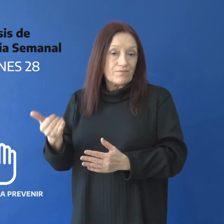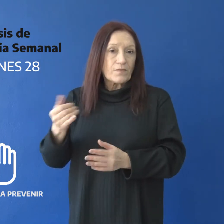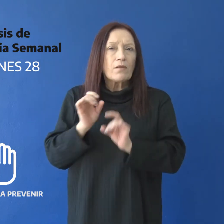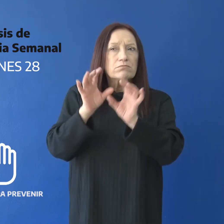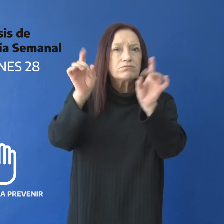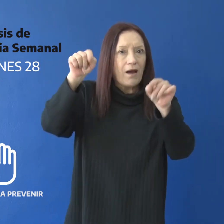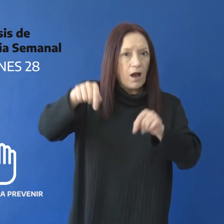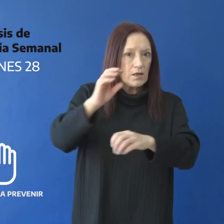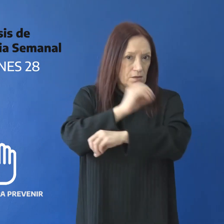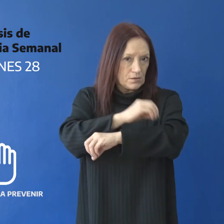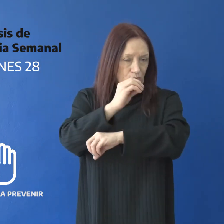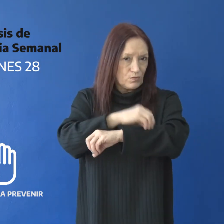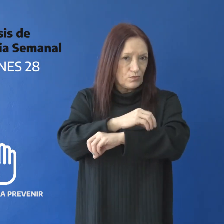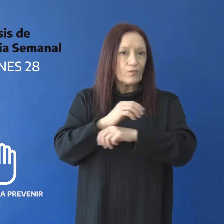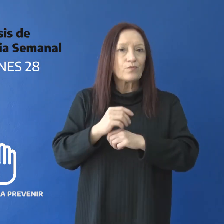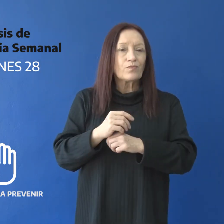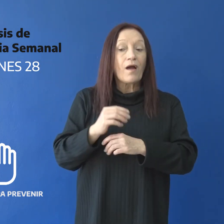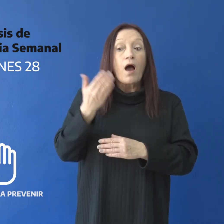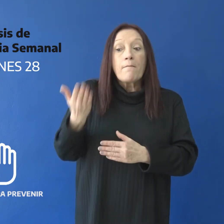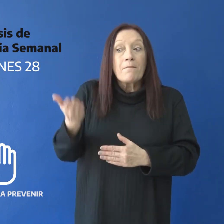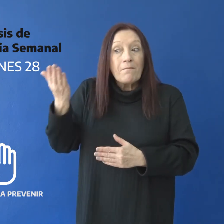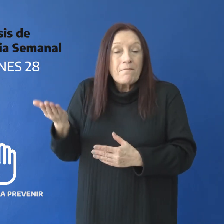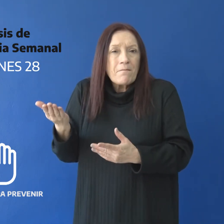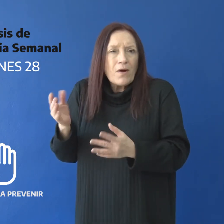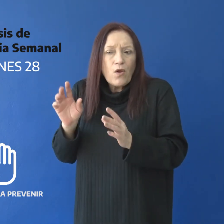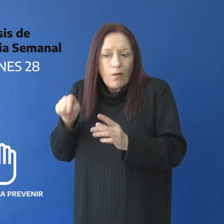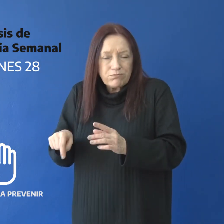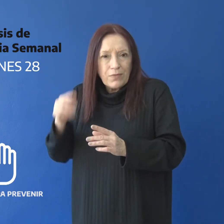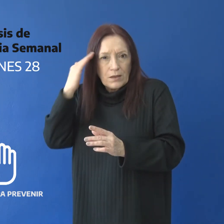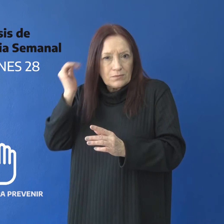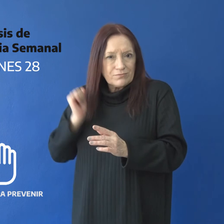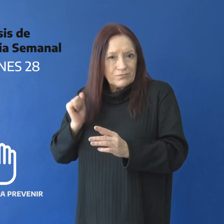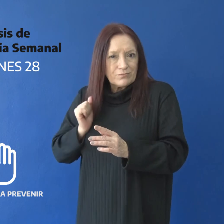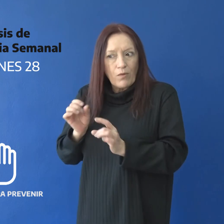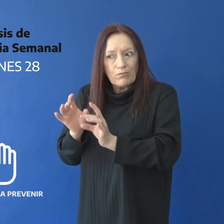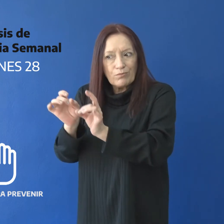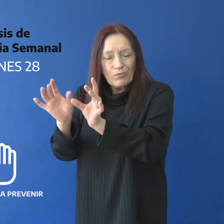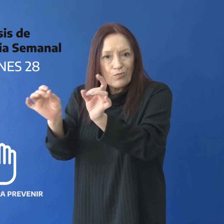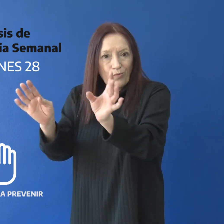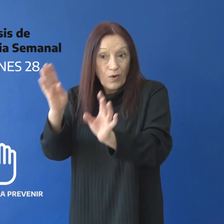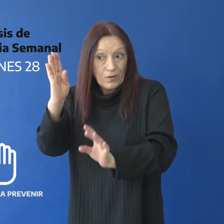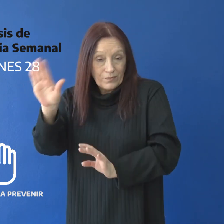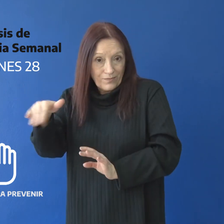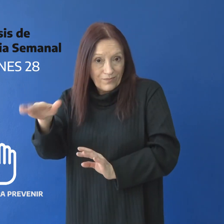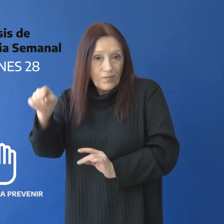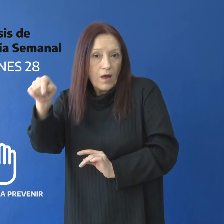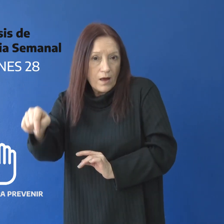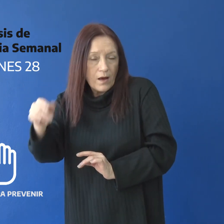Epidemiológica La situación epidemiológica actual de río Gallegos está definida como